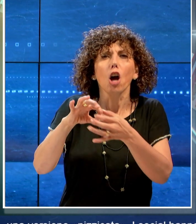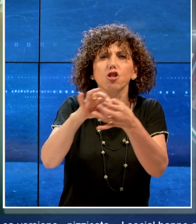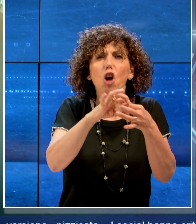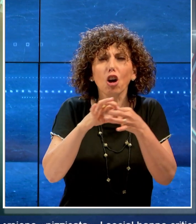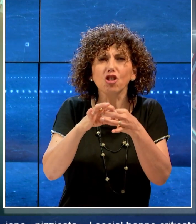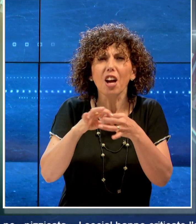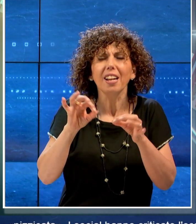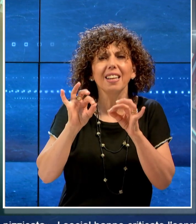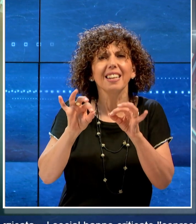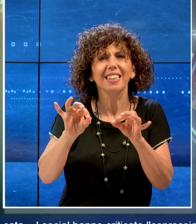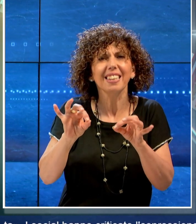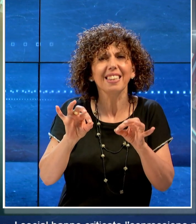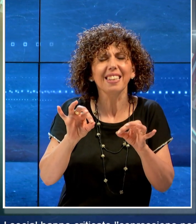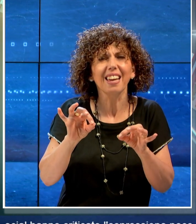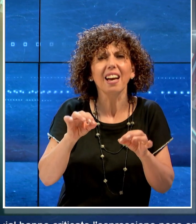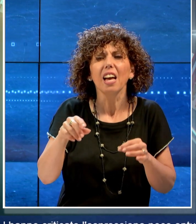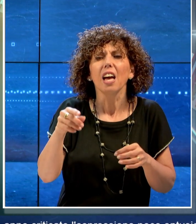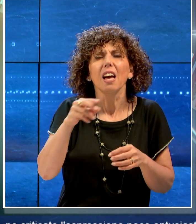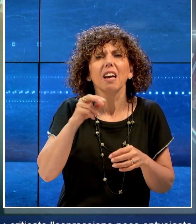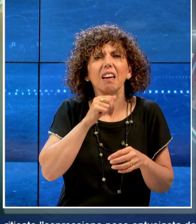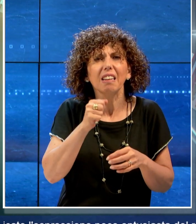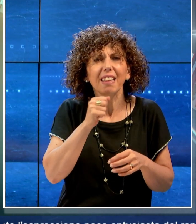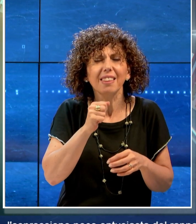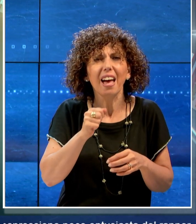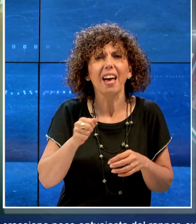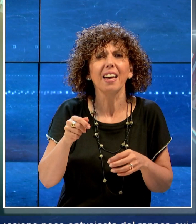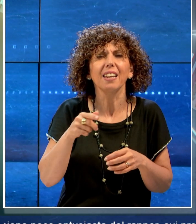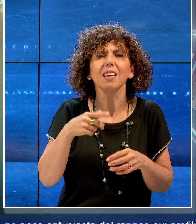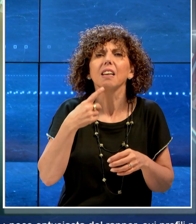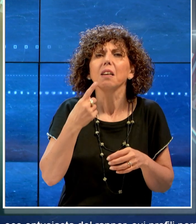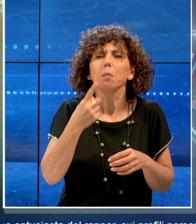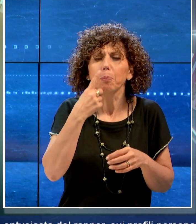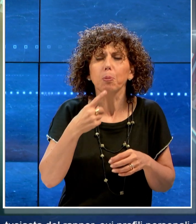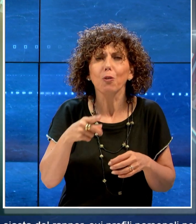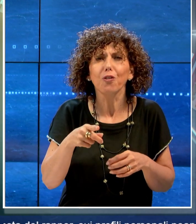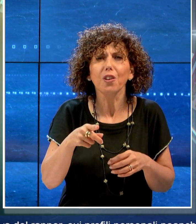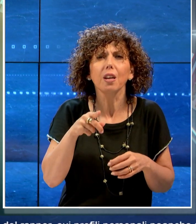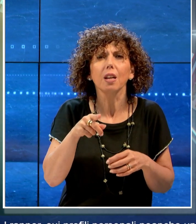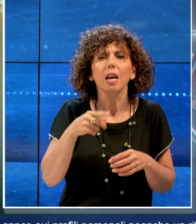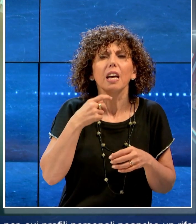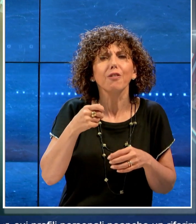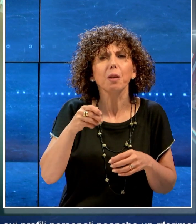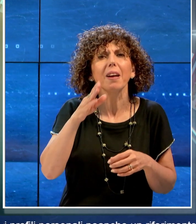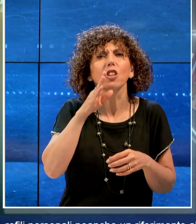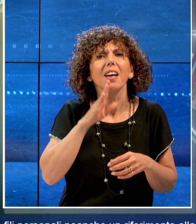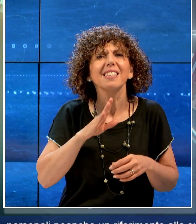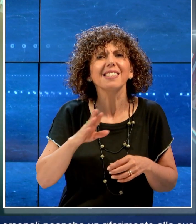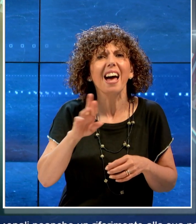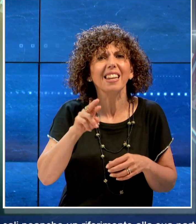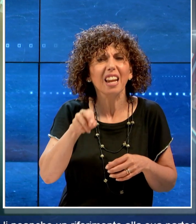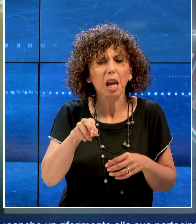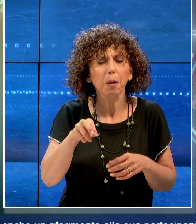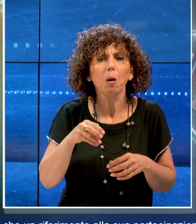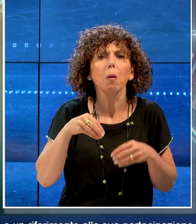'espressione poco entusiasta del rapper sui profili personali, neanche un riferimento alla sua partecipazione alla serata.